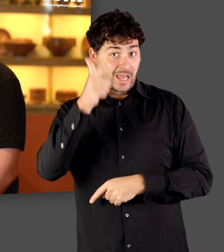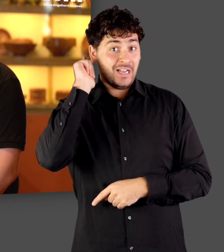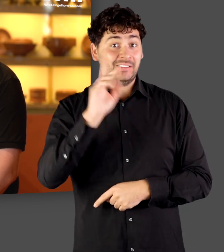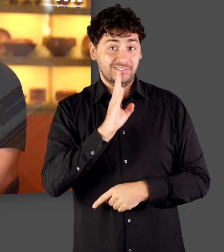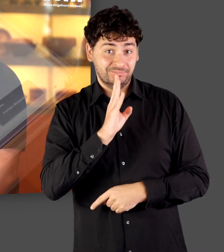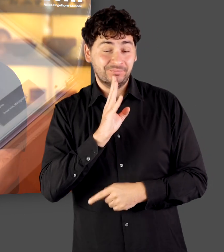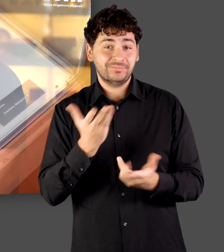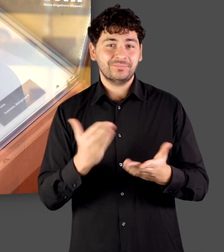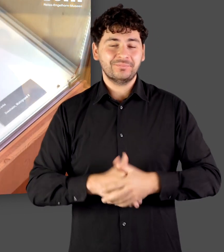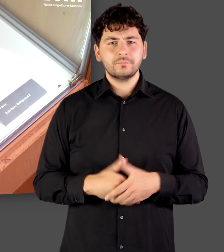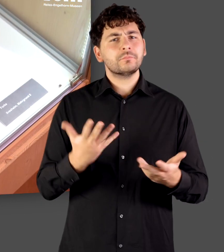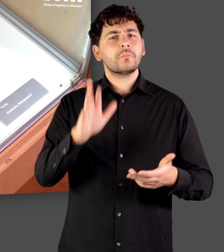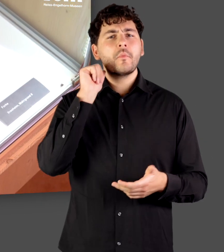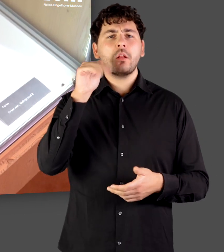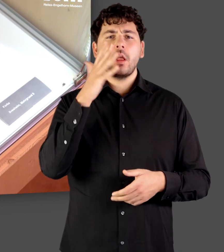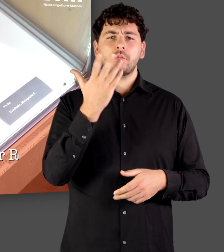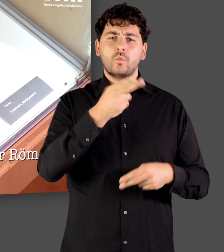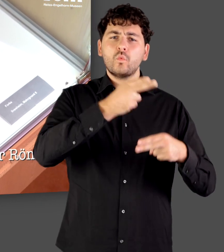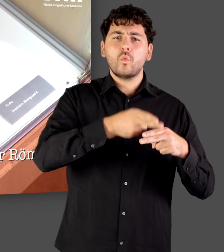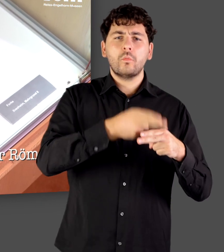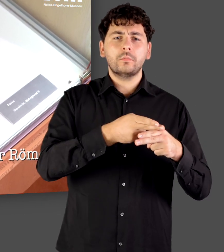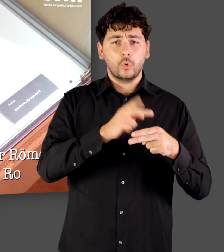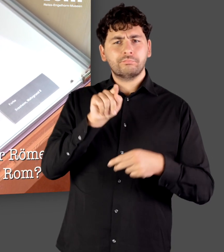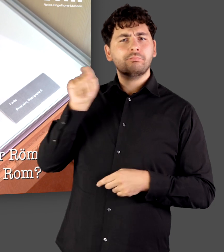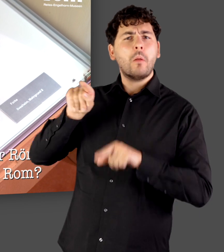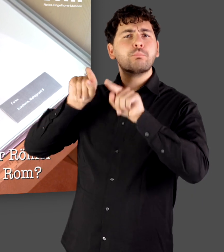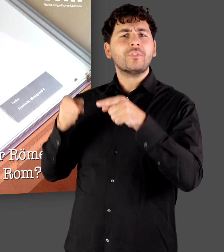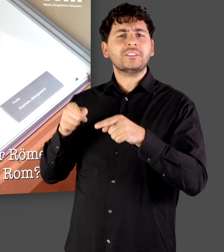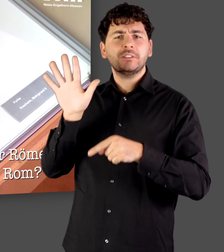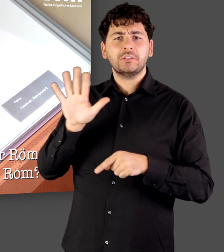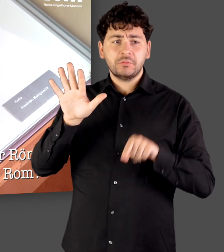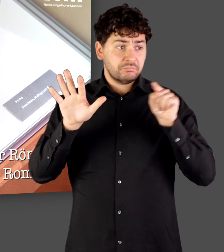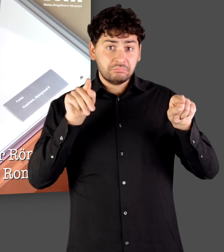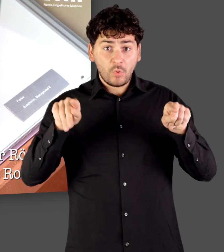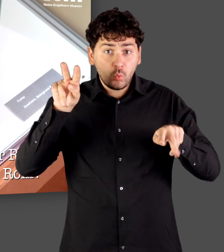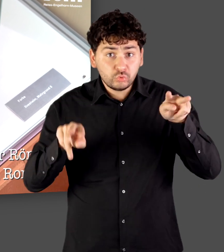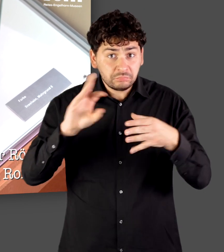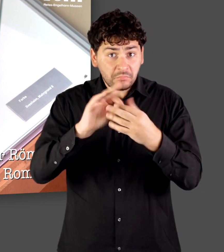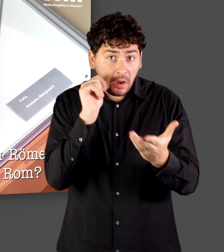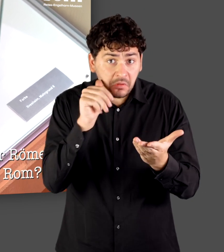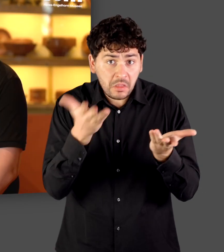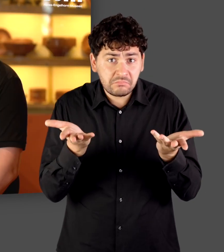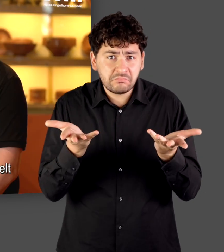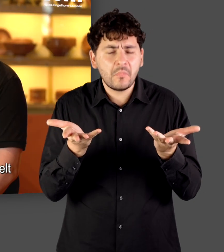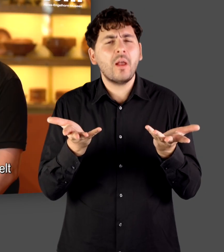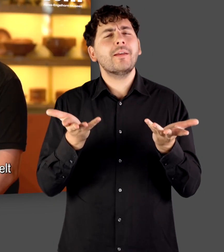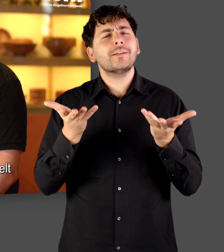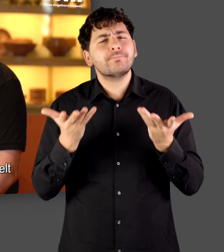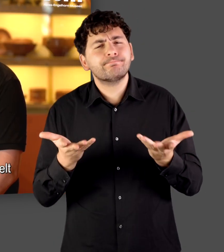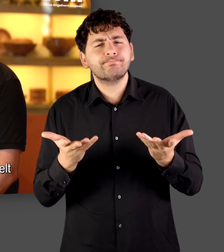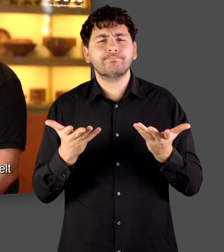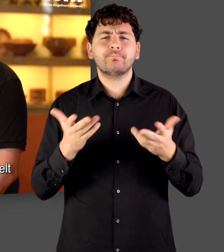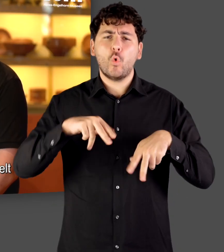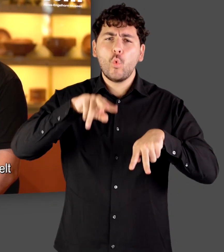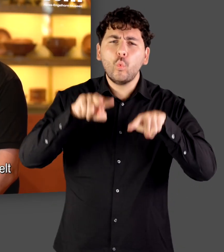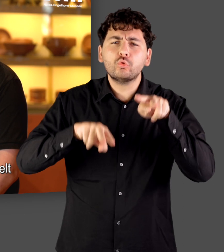vorherrschend. Unterschied sich der Alltag der Römer in den Provinzen von dem in Rom? Also der Unterschied